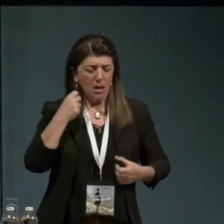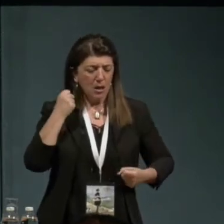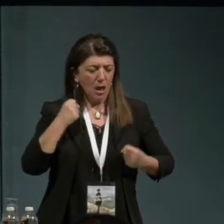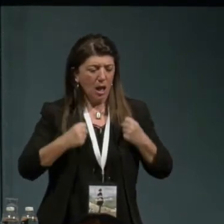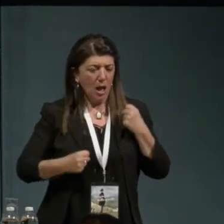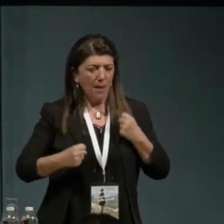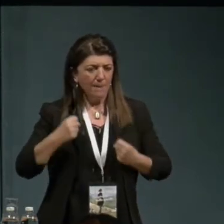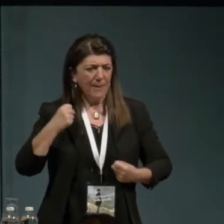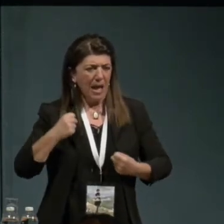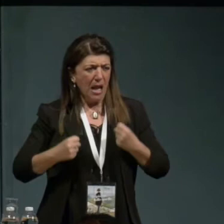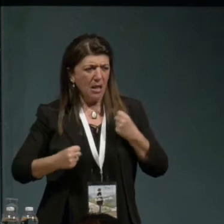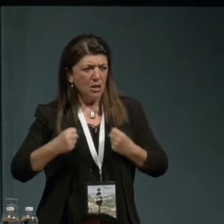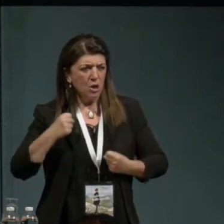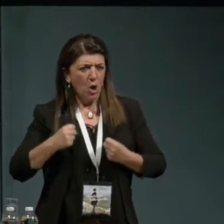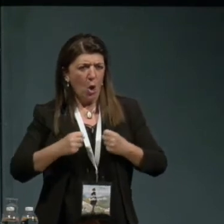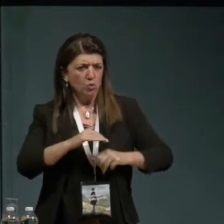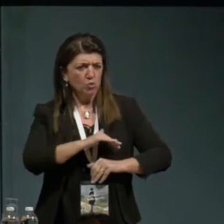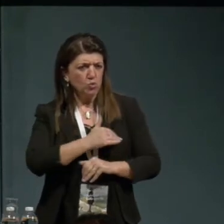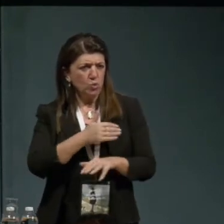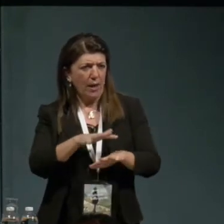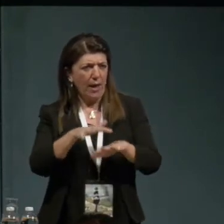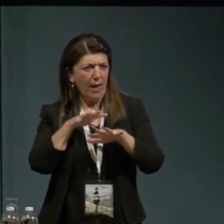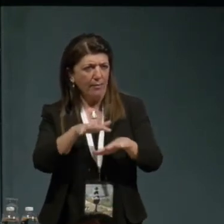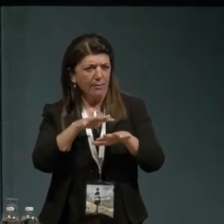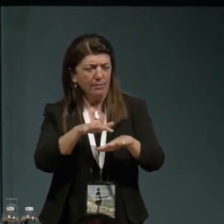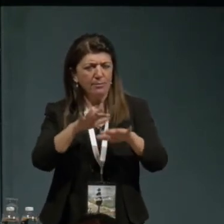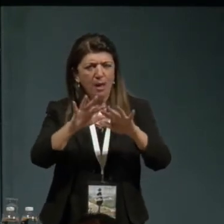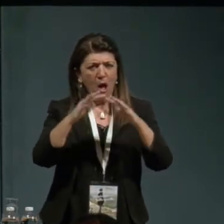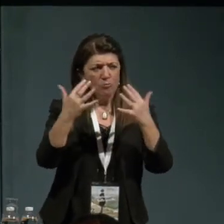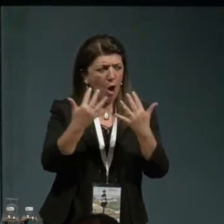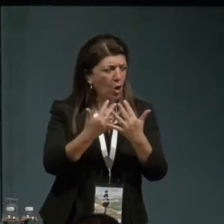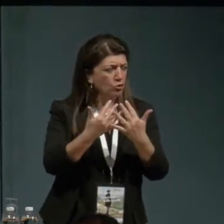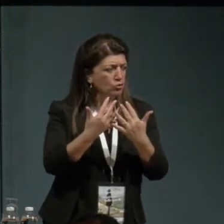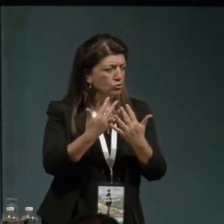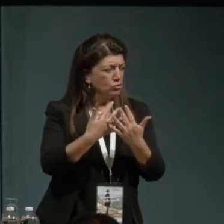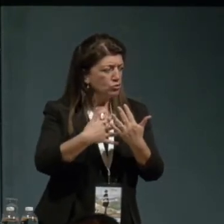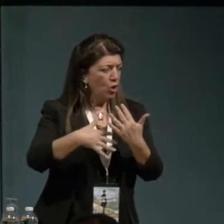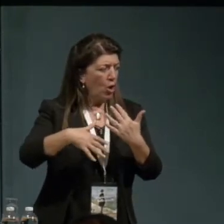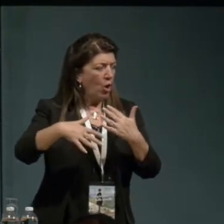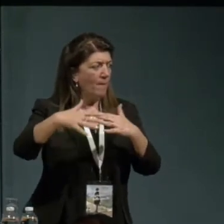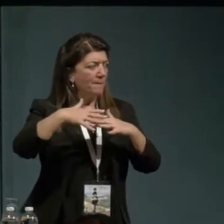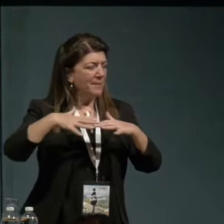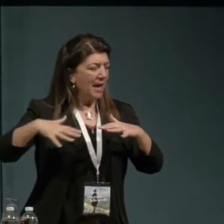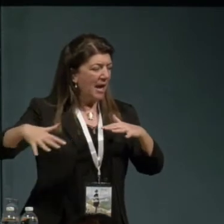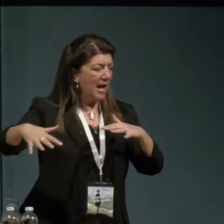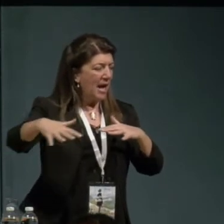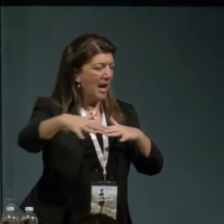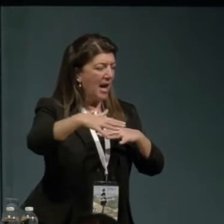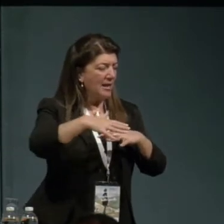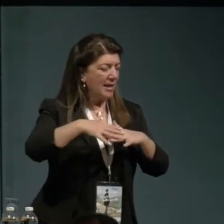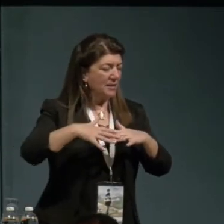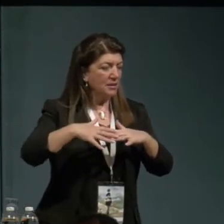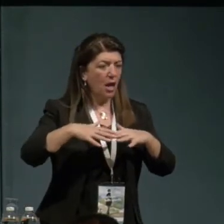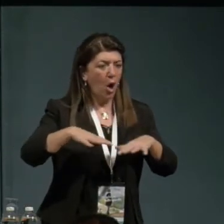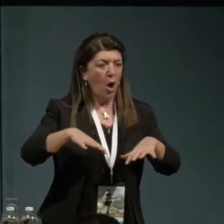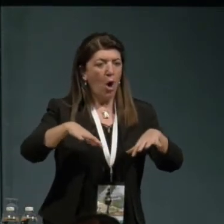studentile nel mondo, nella planeta, è cominciata in California, negli Stati Uniti,